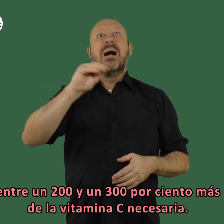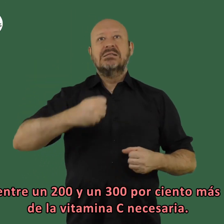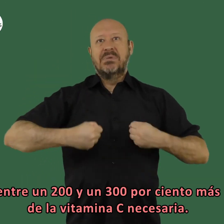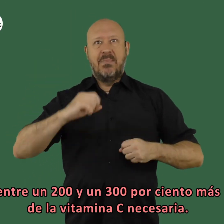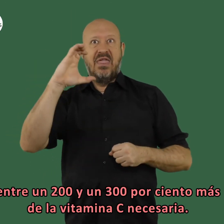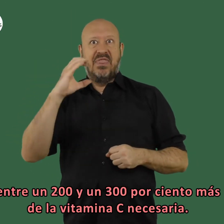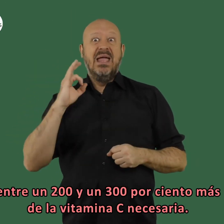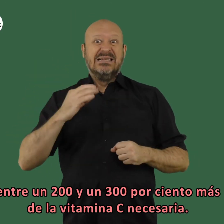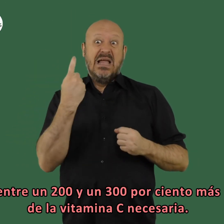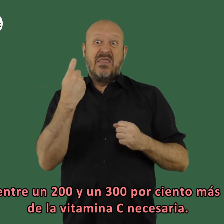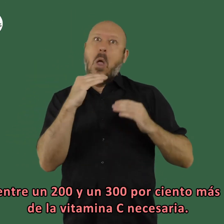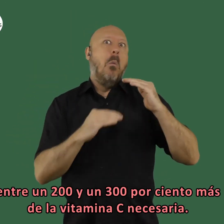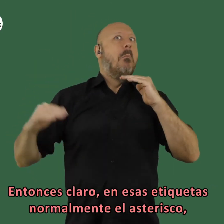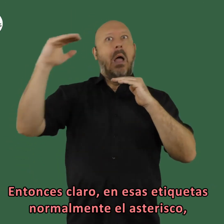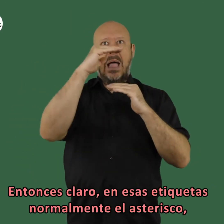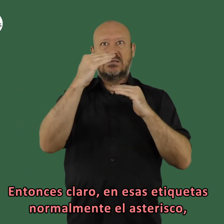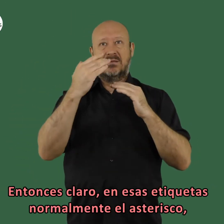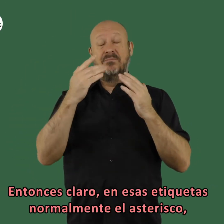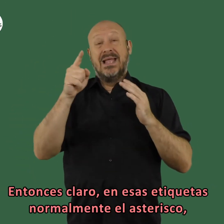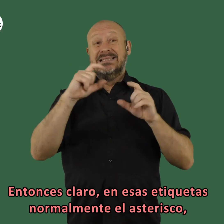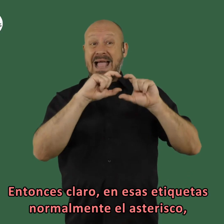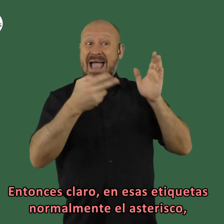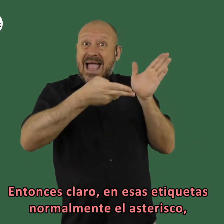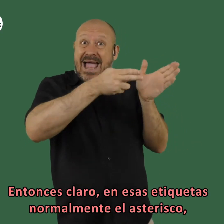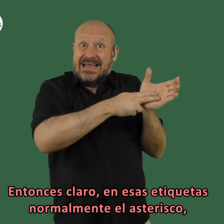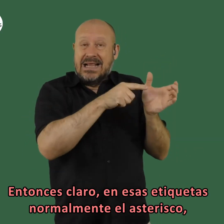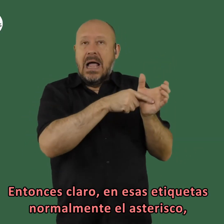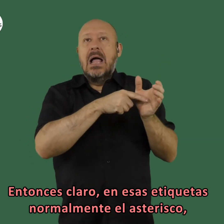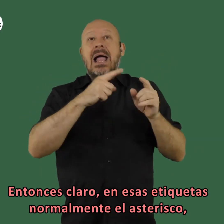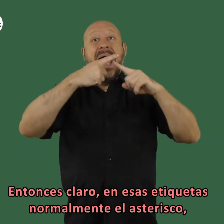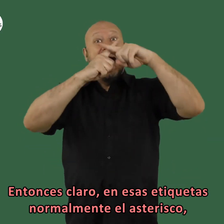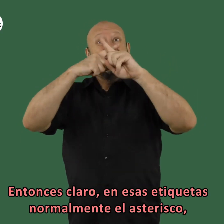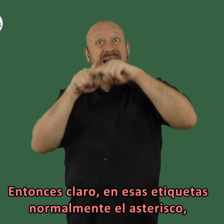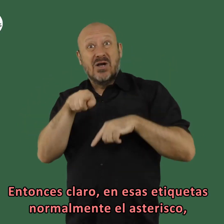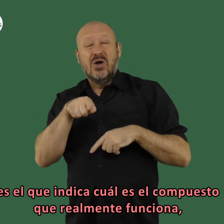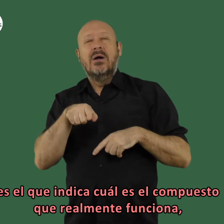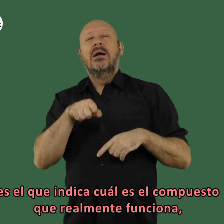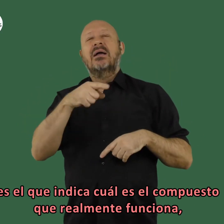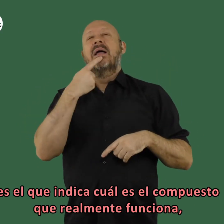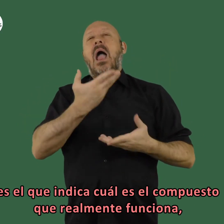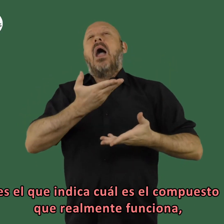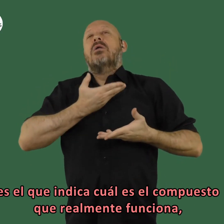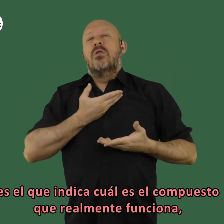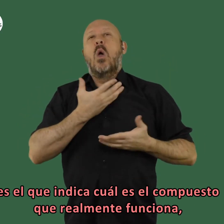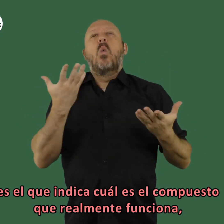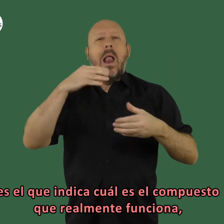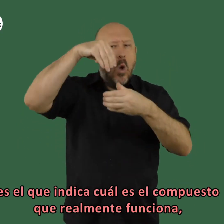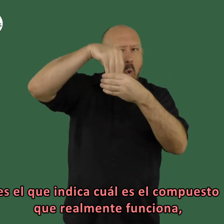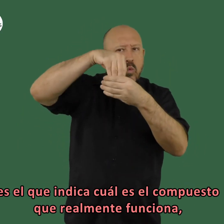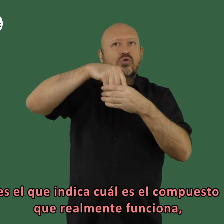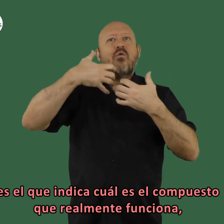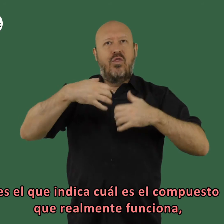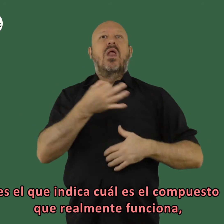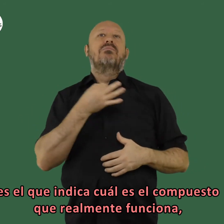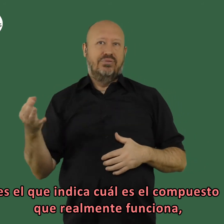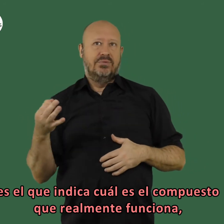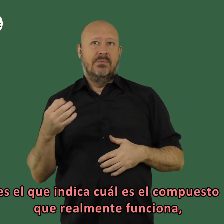por ciento más de la vitamina c necesaria entonces claro en eso se etiqueta normalmente el asterisco es el que indica cuál es